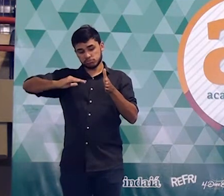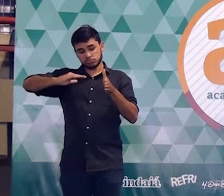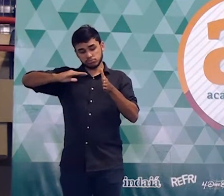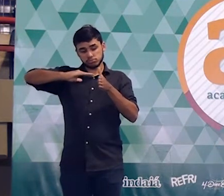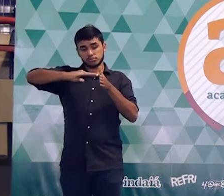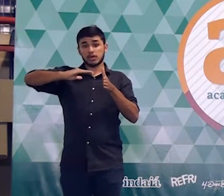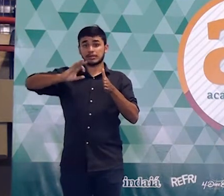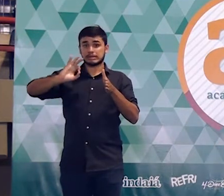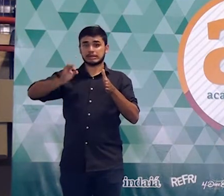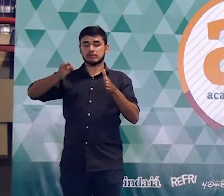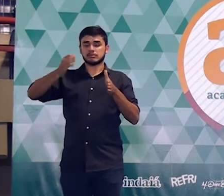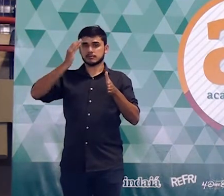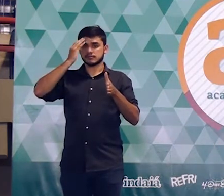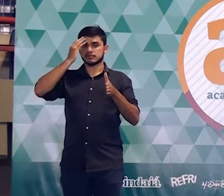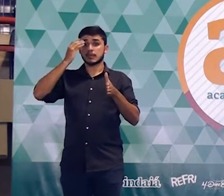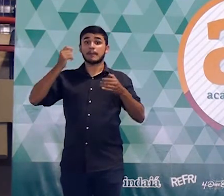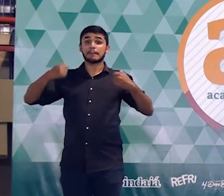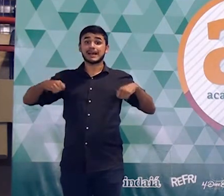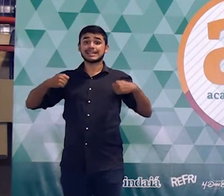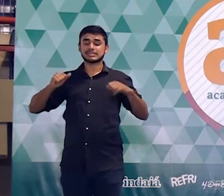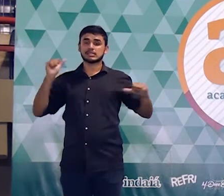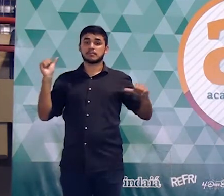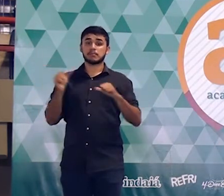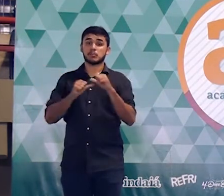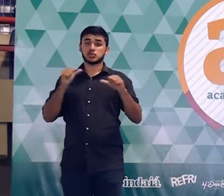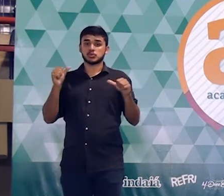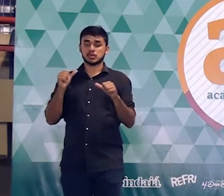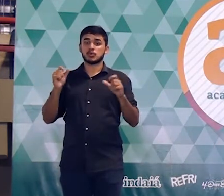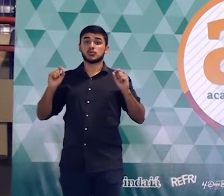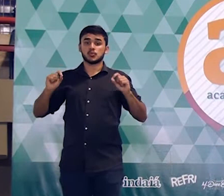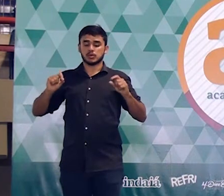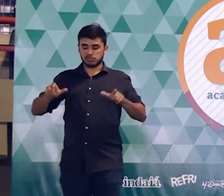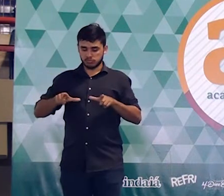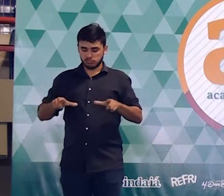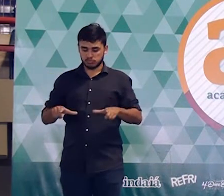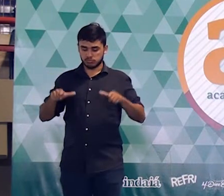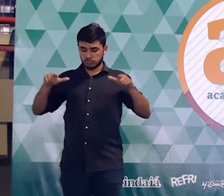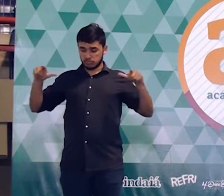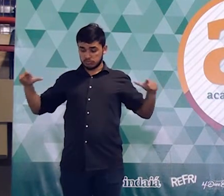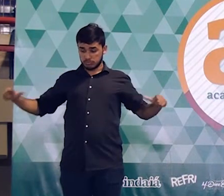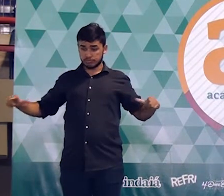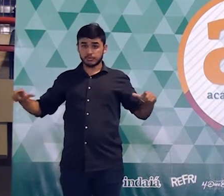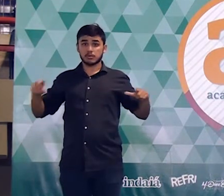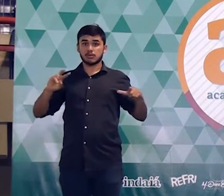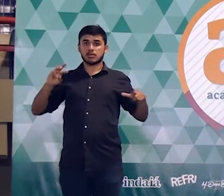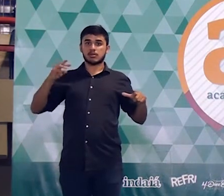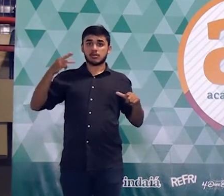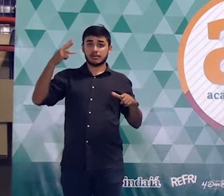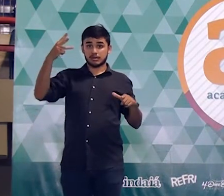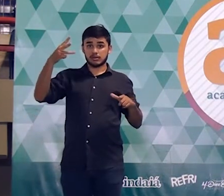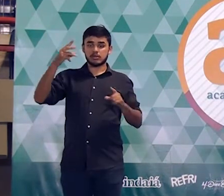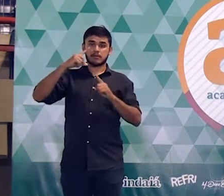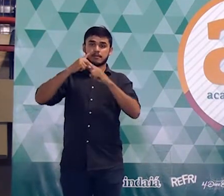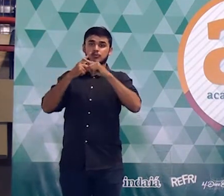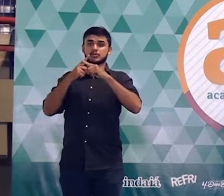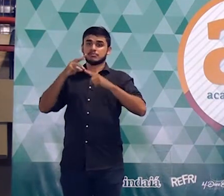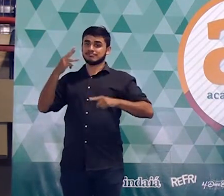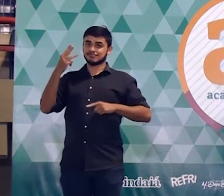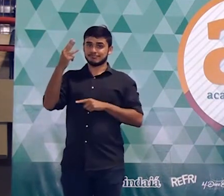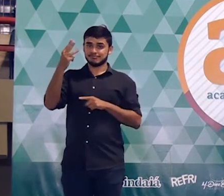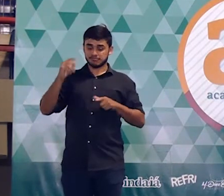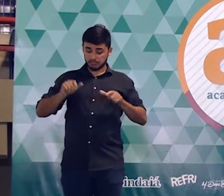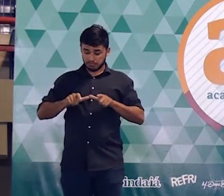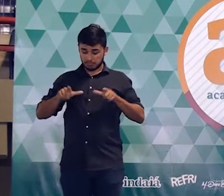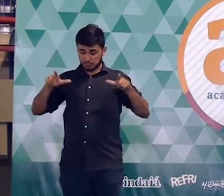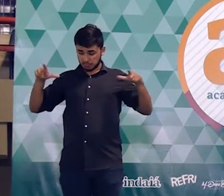placas maiores. Qual foi a ideia, então, da fábrica? A gente vai triplicar, multiplicar por três, né? A gente